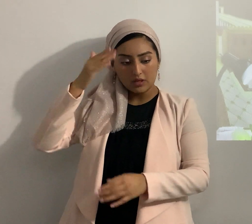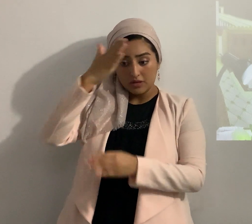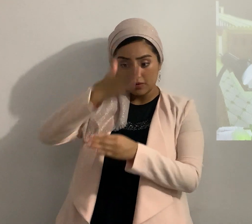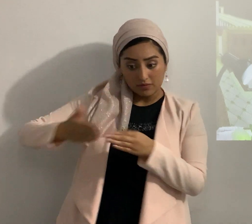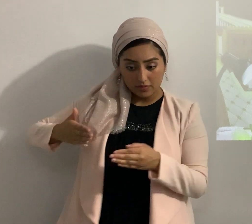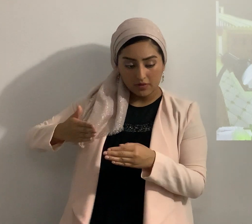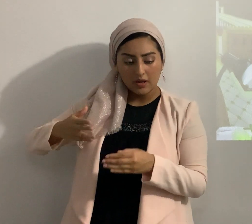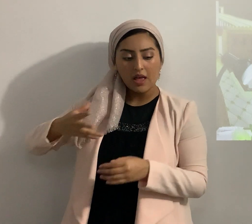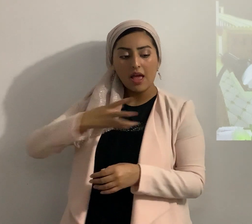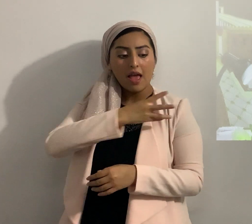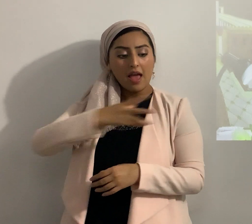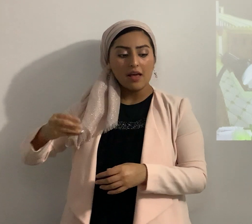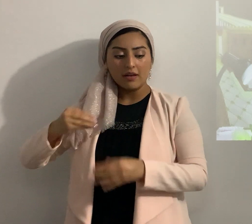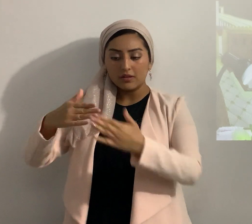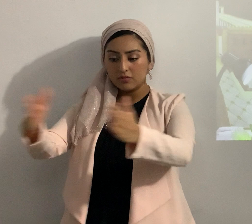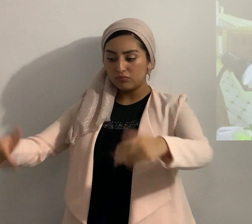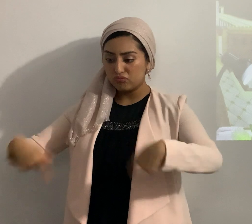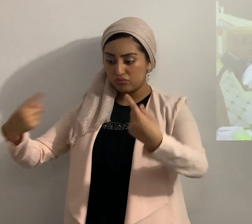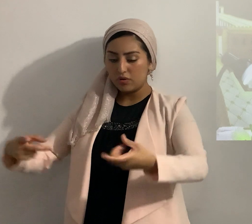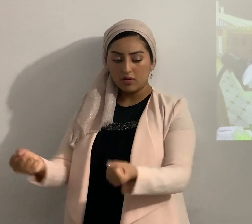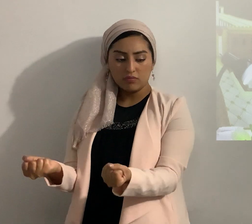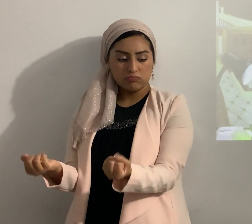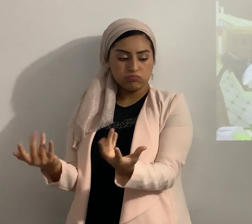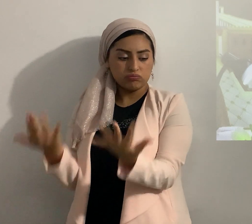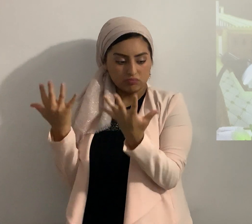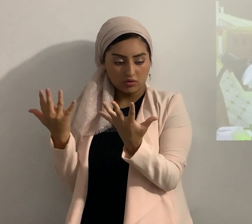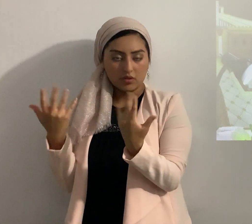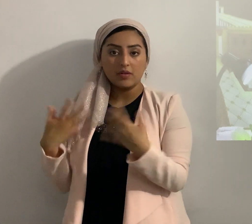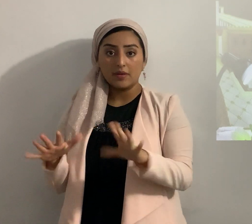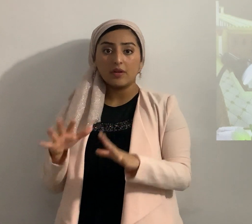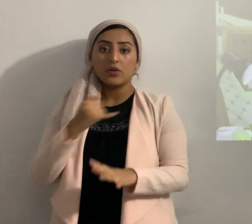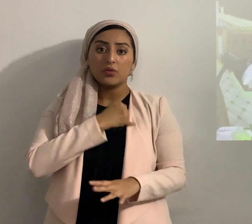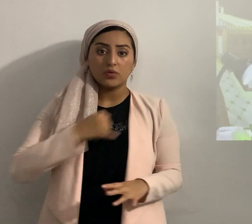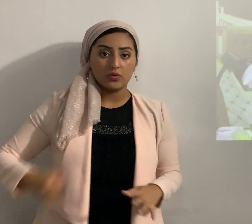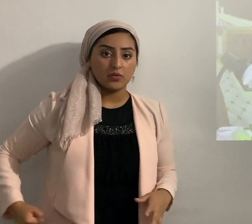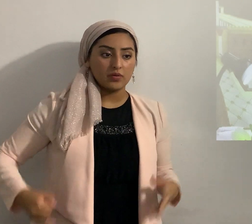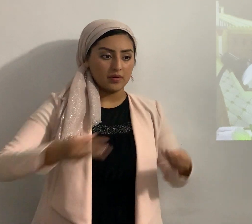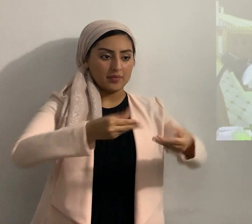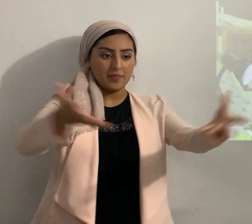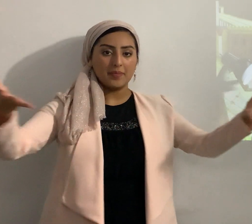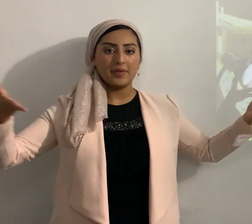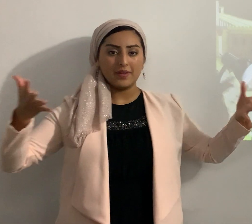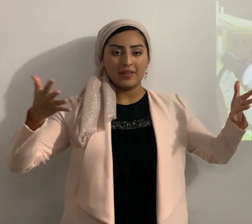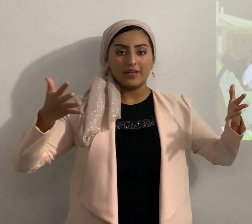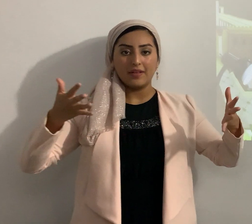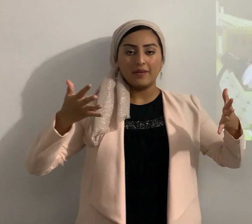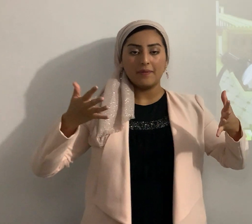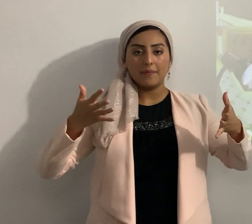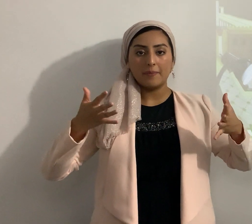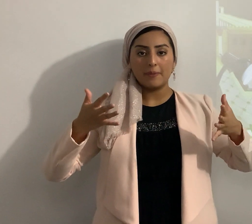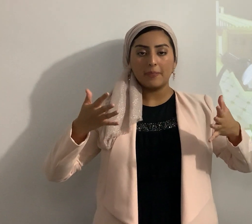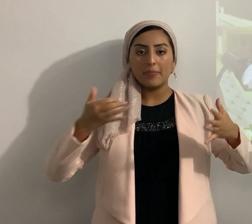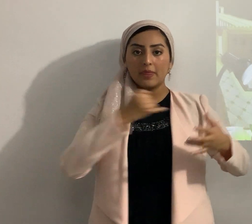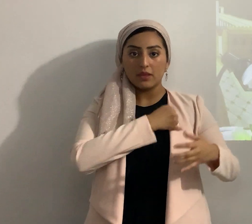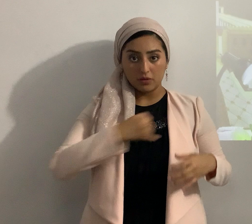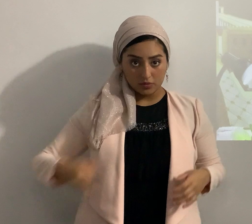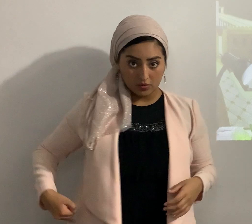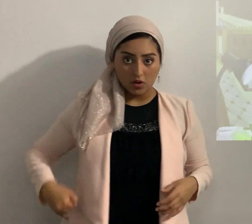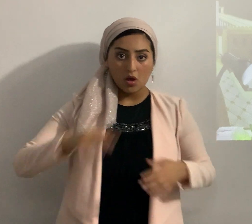a fuego ahorita vamos a ver por qué y Josué dijo a toda la gente de guerra perdón y Josué y toda la gente de guerra